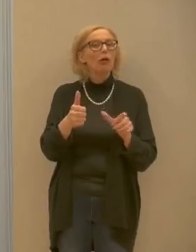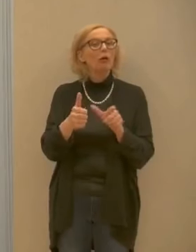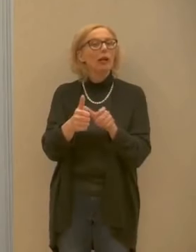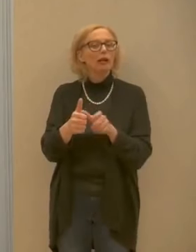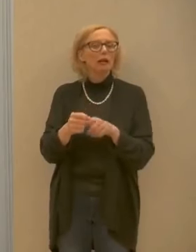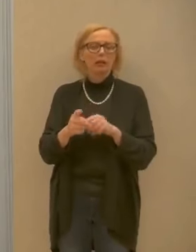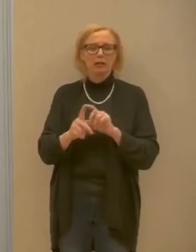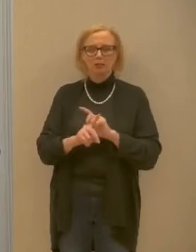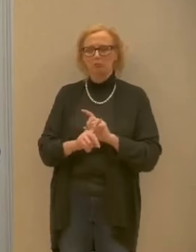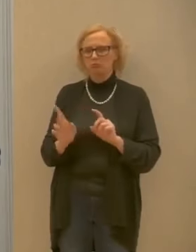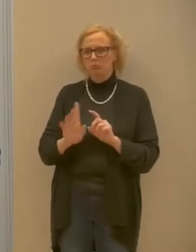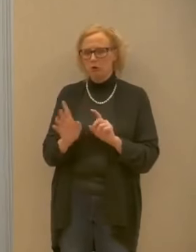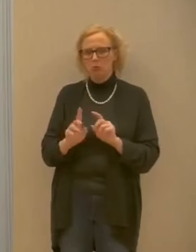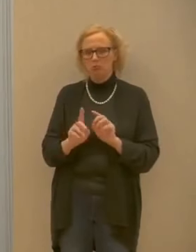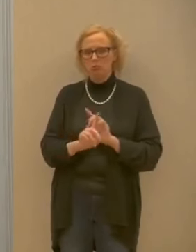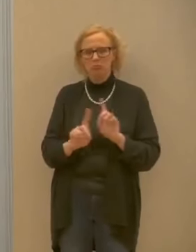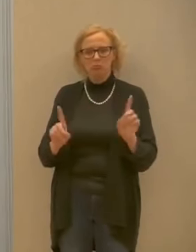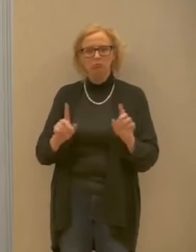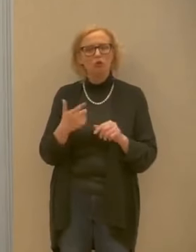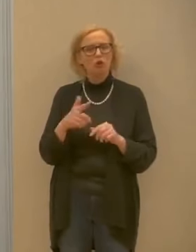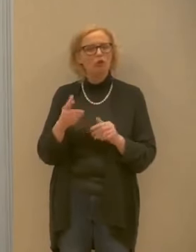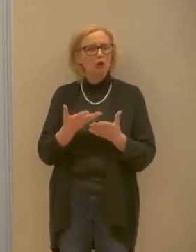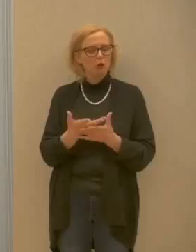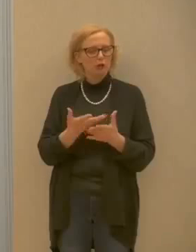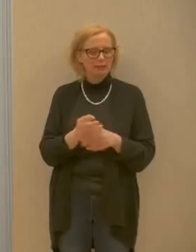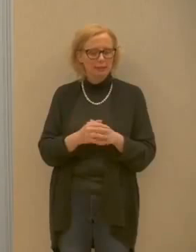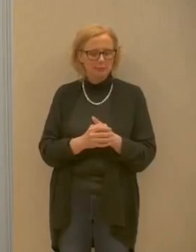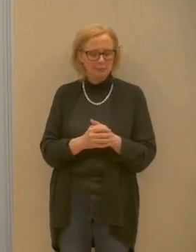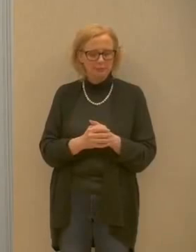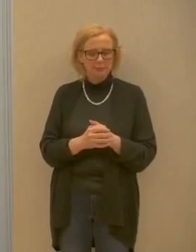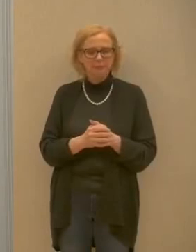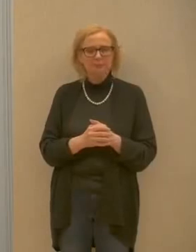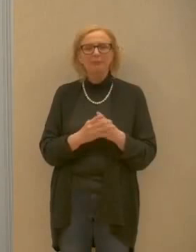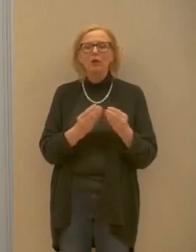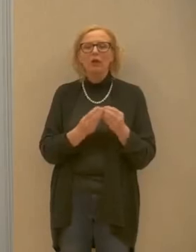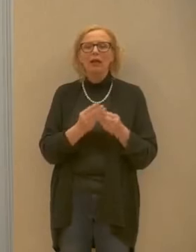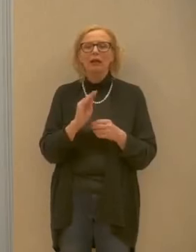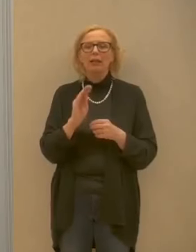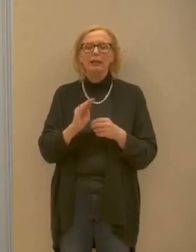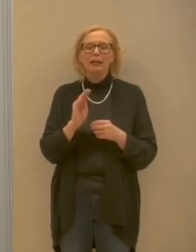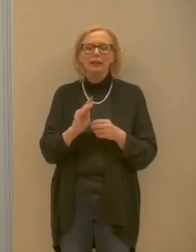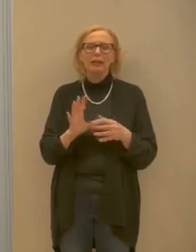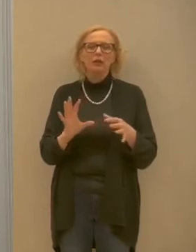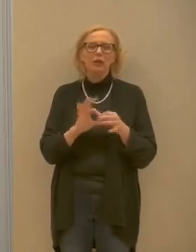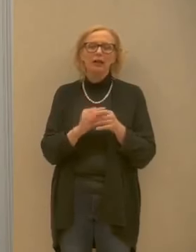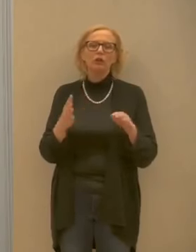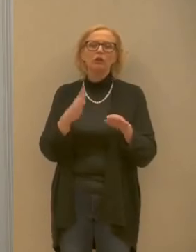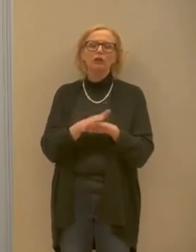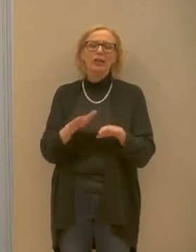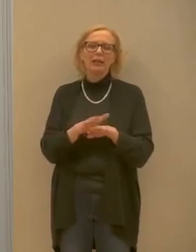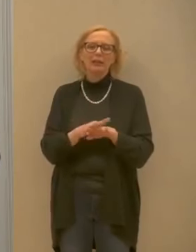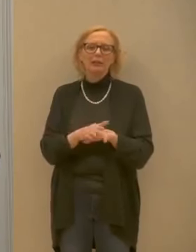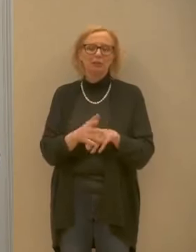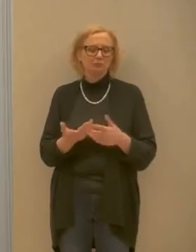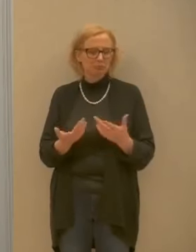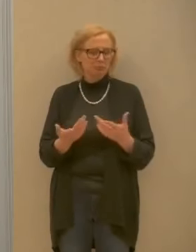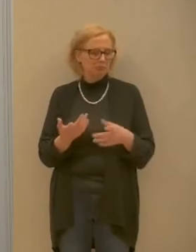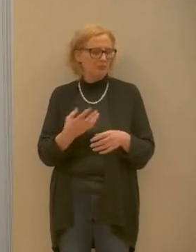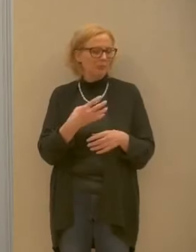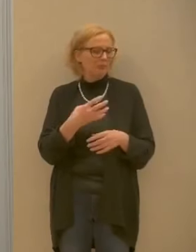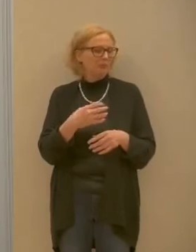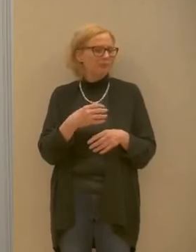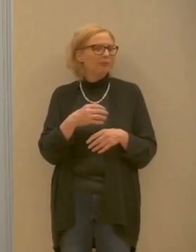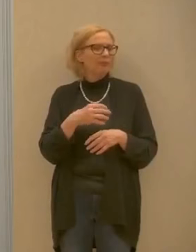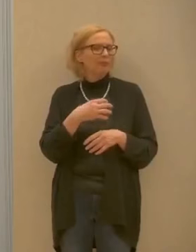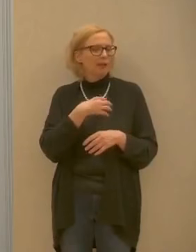colleghi di ripetere la situazione dei decessi l'assessore Segnana ha detto che non ce ne sono di nuovi